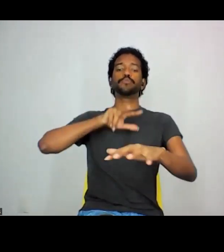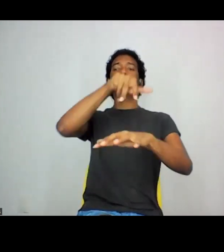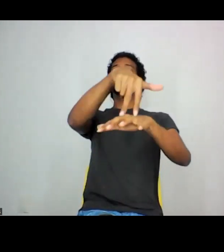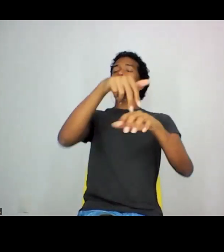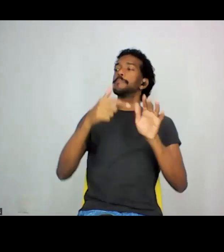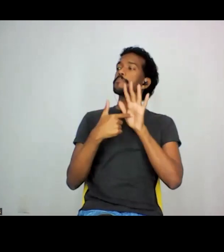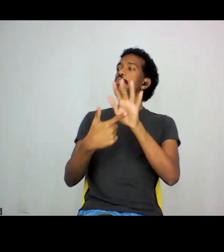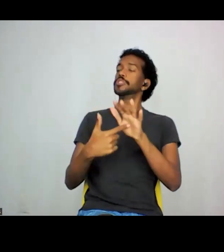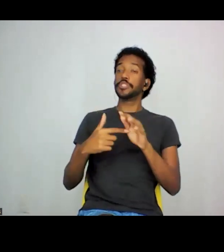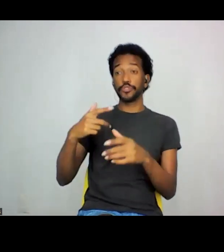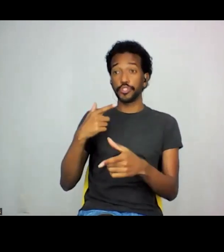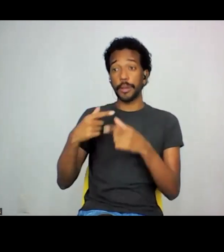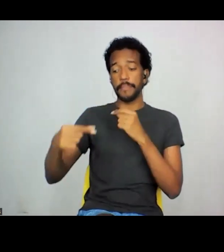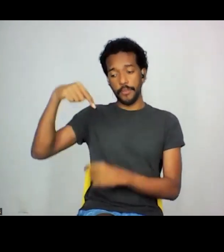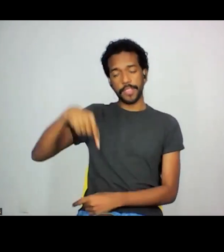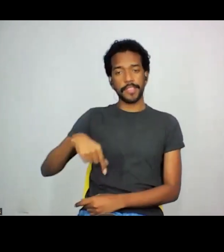uma imagem do Japão,